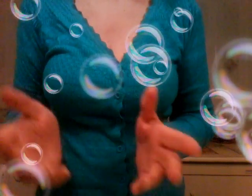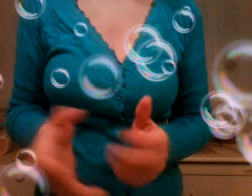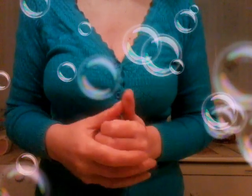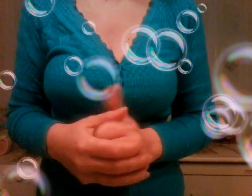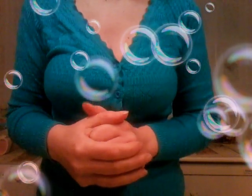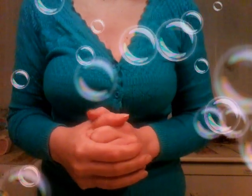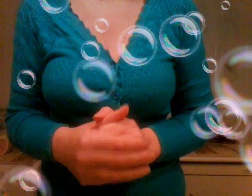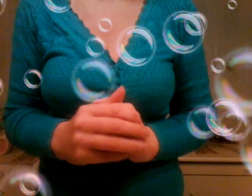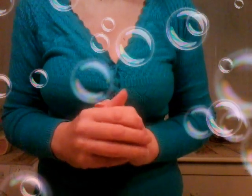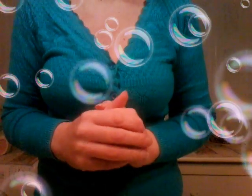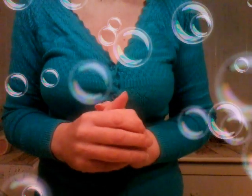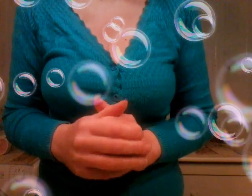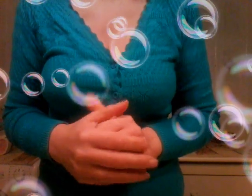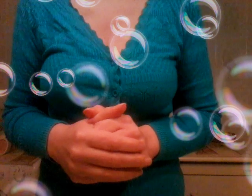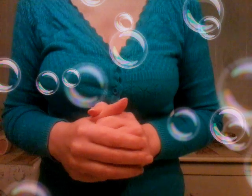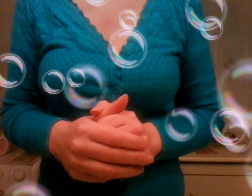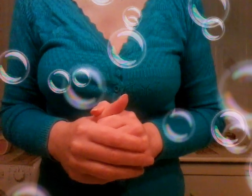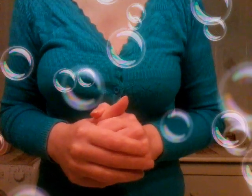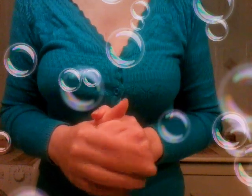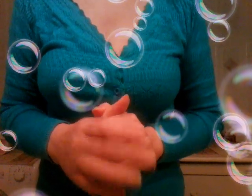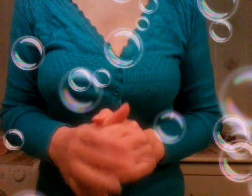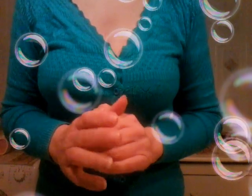'esame ed è andato anche bene e poi